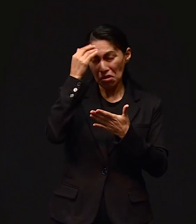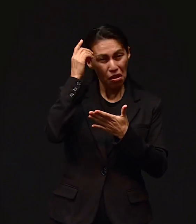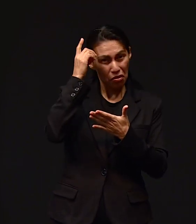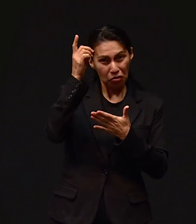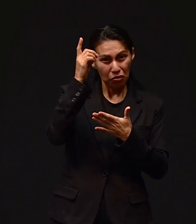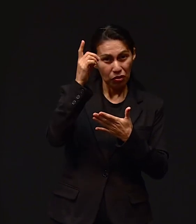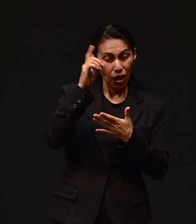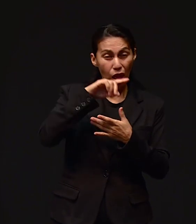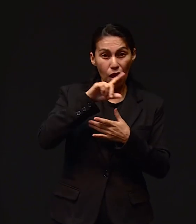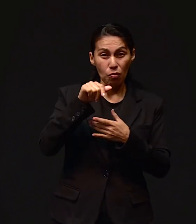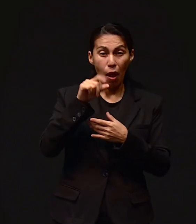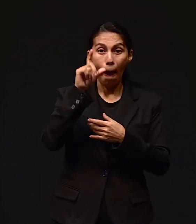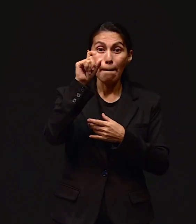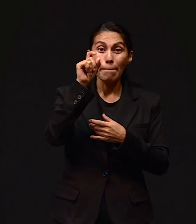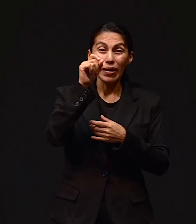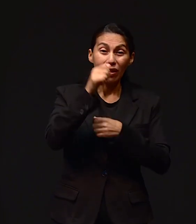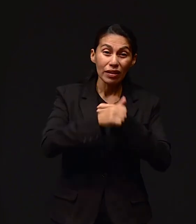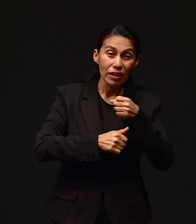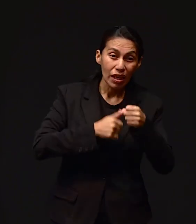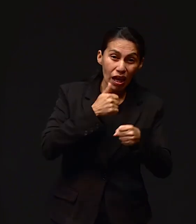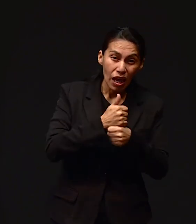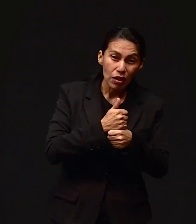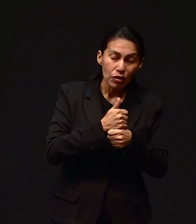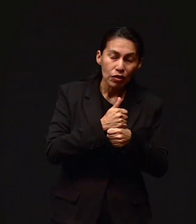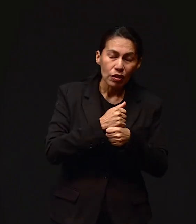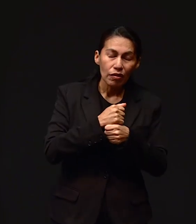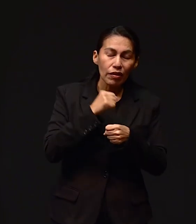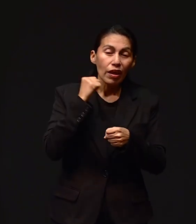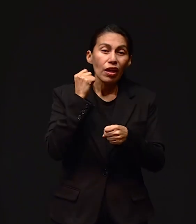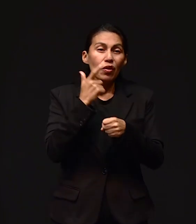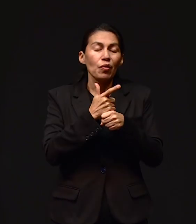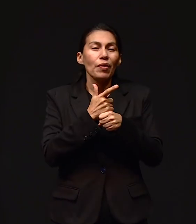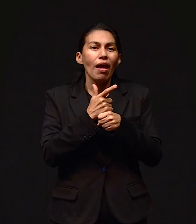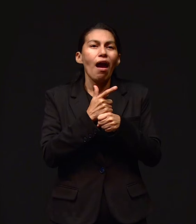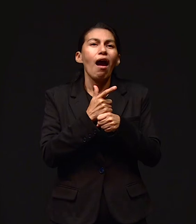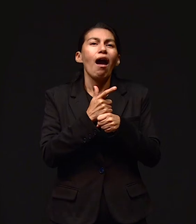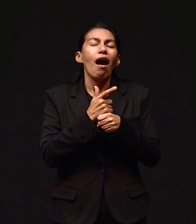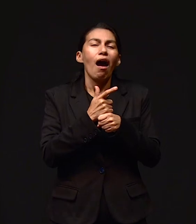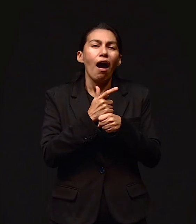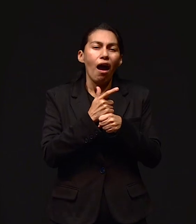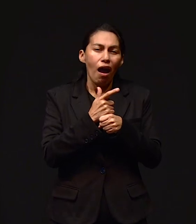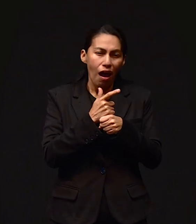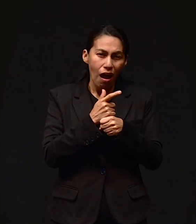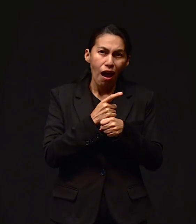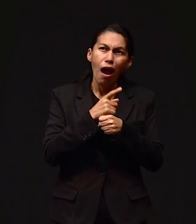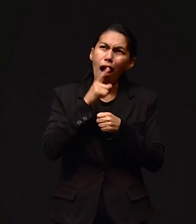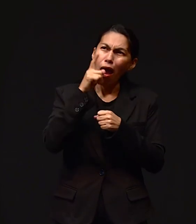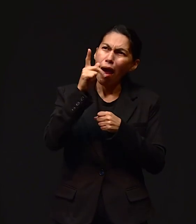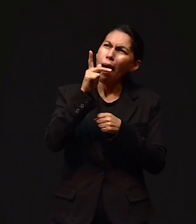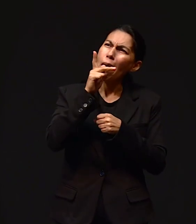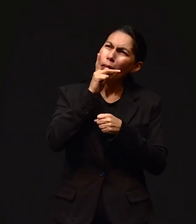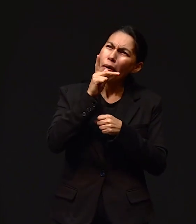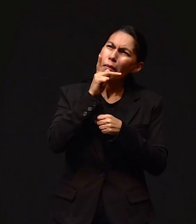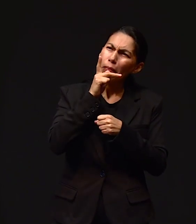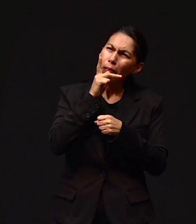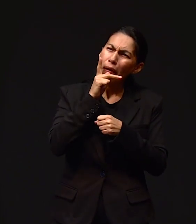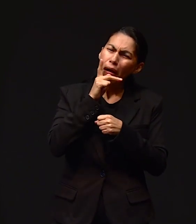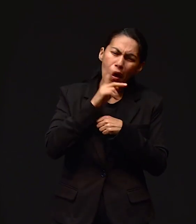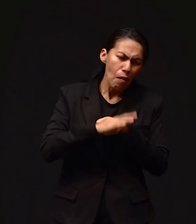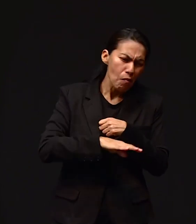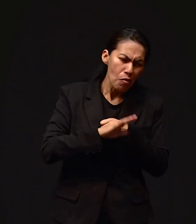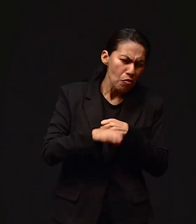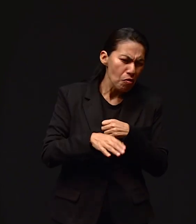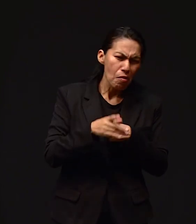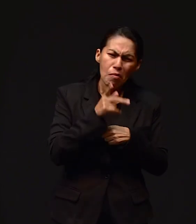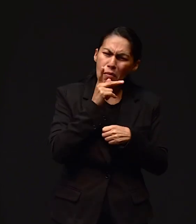que yo podía hacer de Dios ese padre que me faltó durante todo el tiempo. Por eso entiendo lo que tú